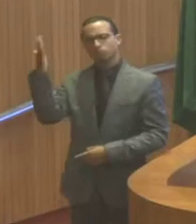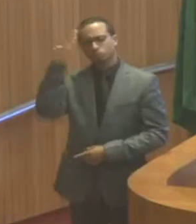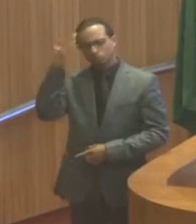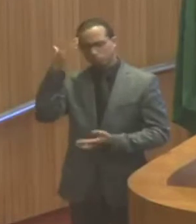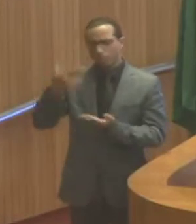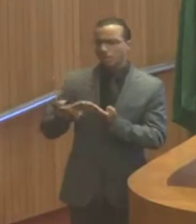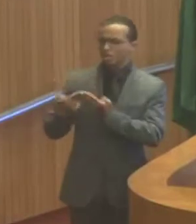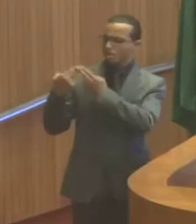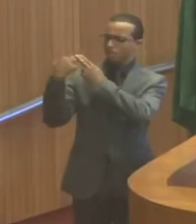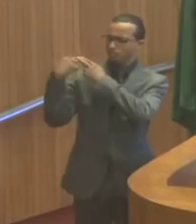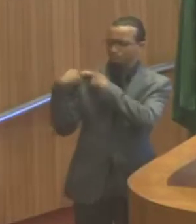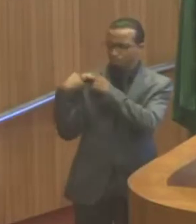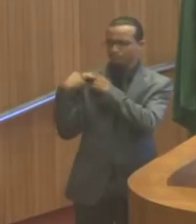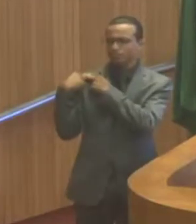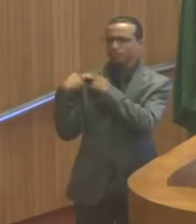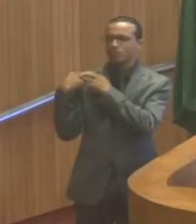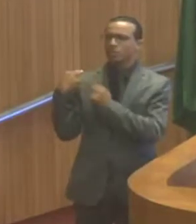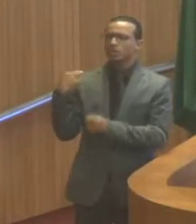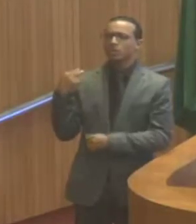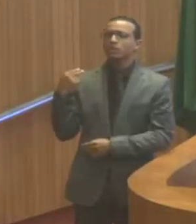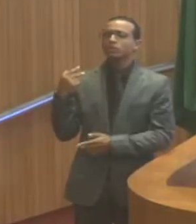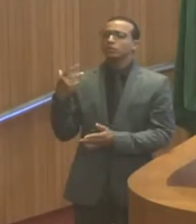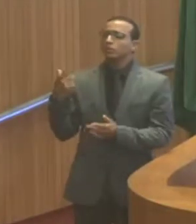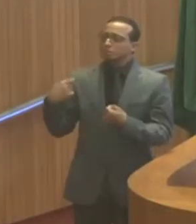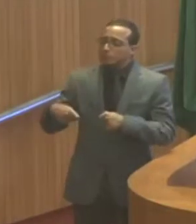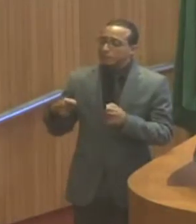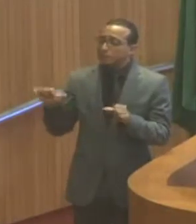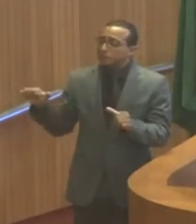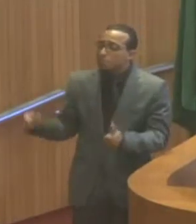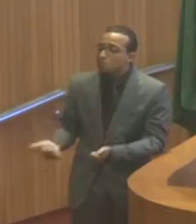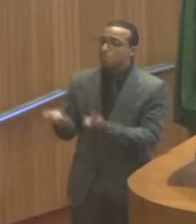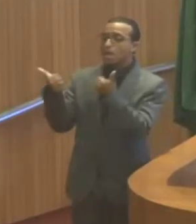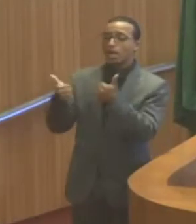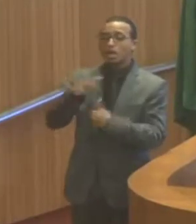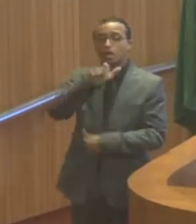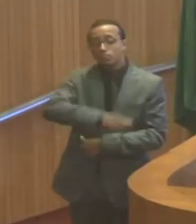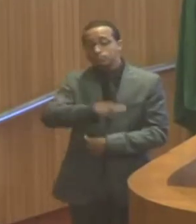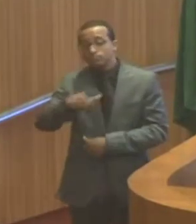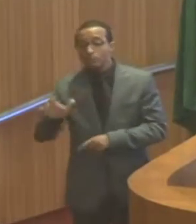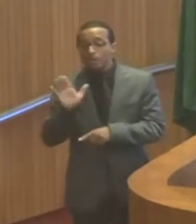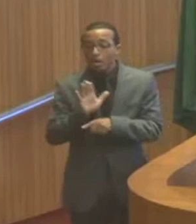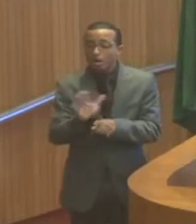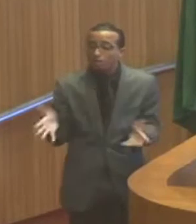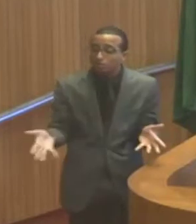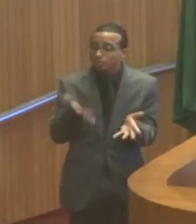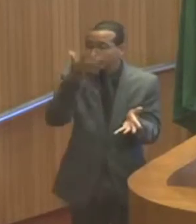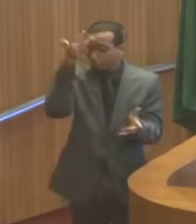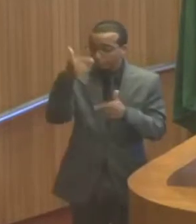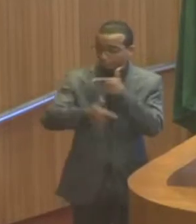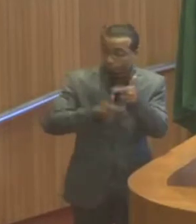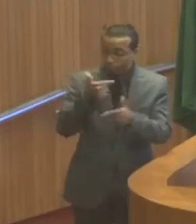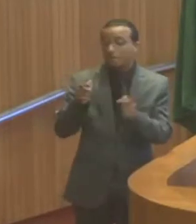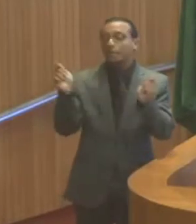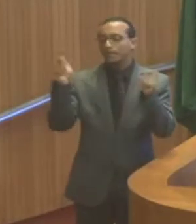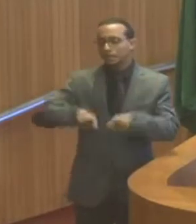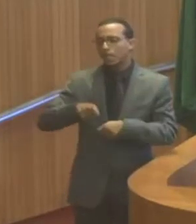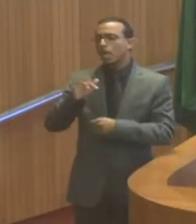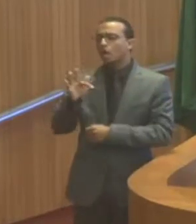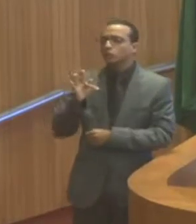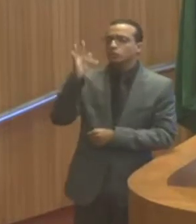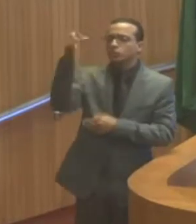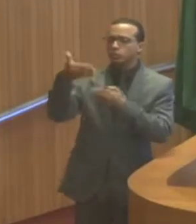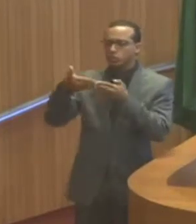responsabilidade de somente melhores condições de trabalho aos trabalhadores maranhenses, é que poderemos alcançar com